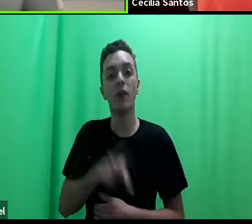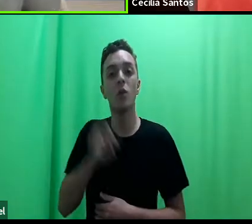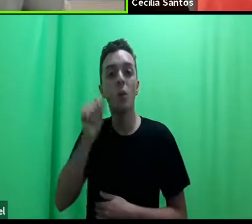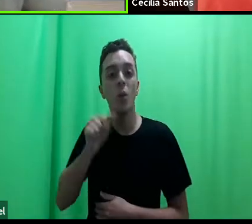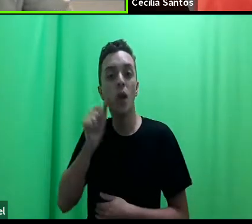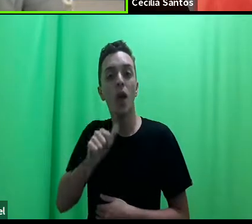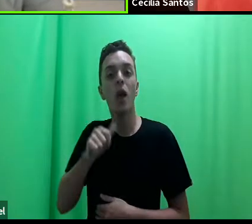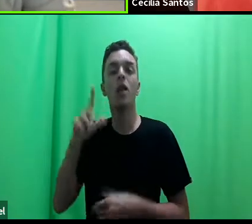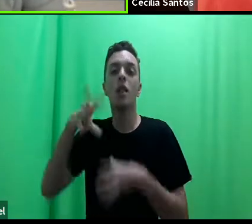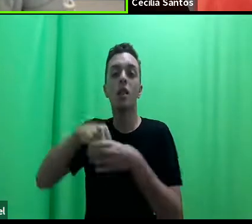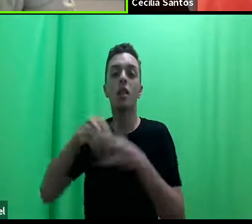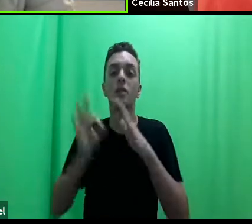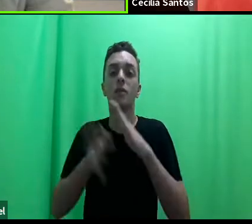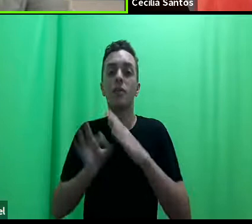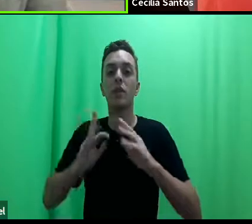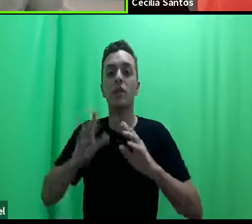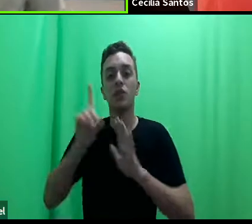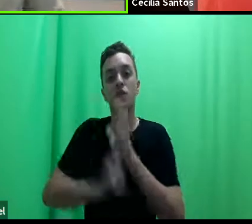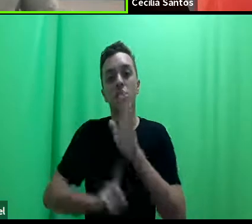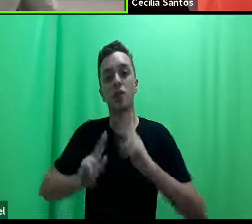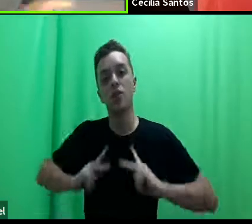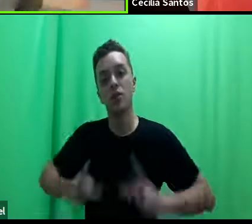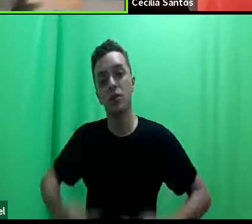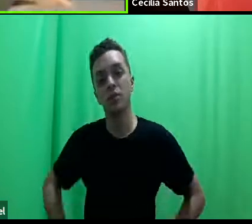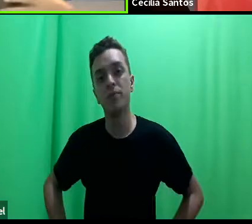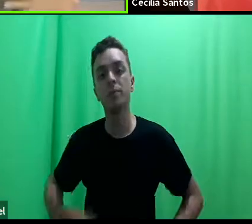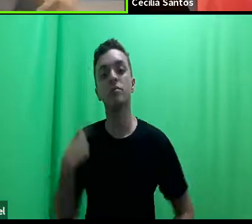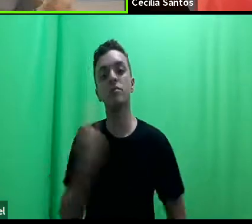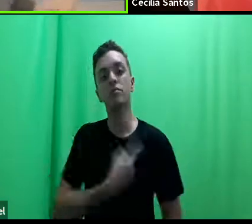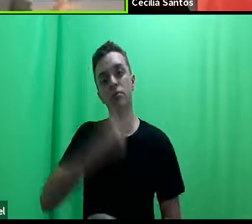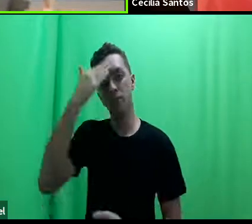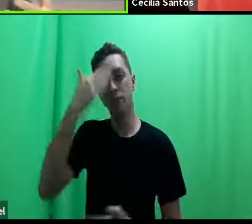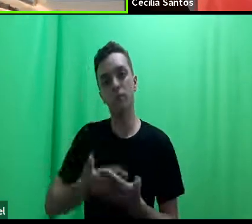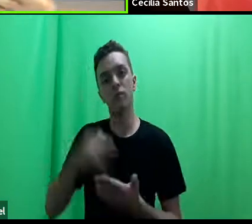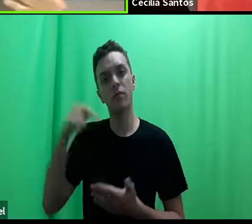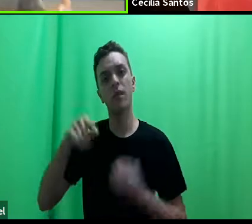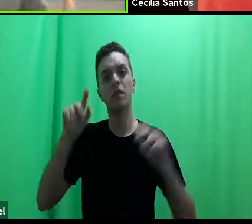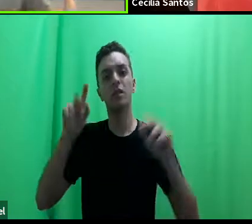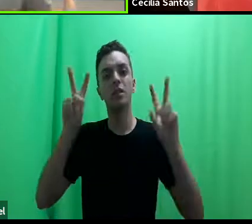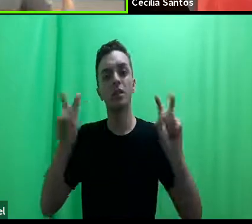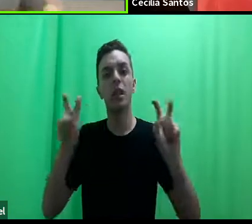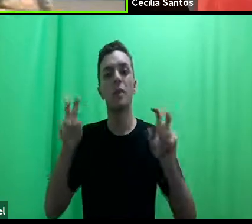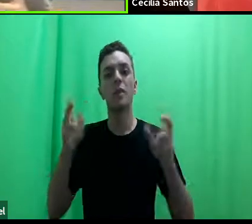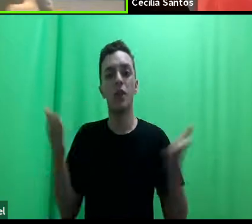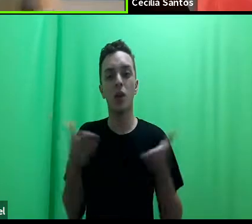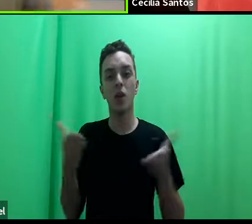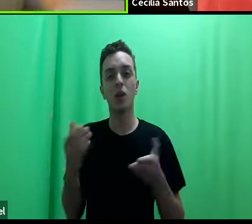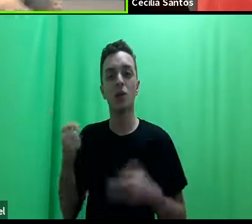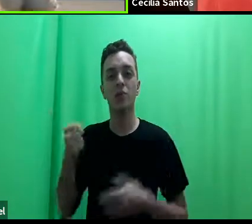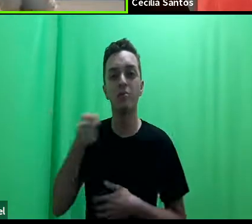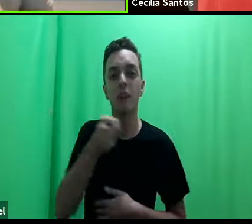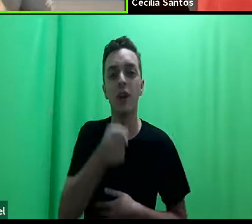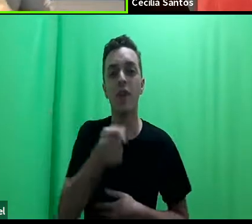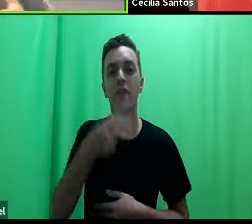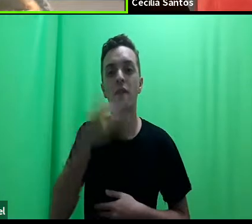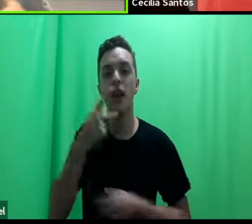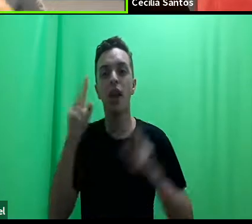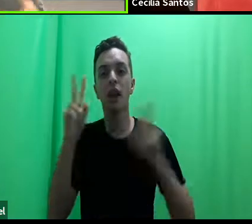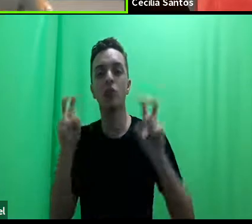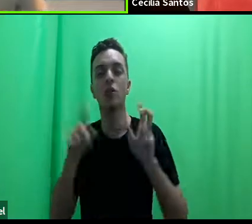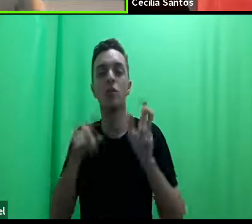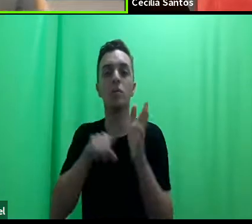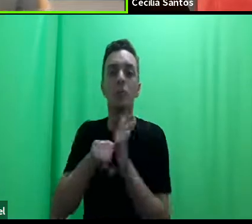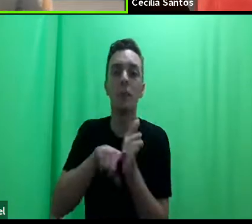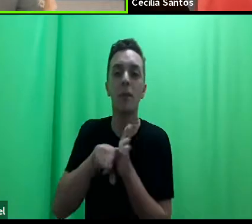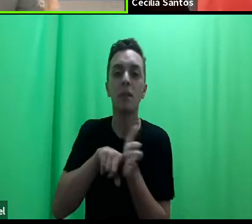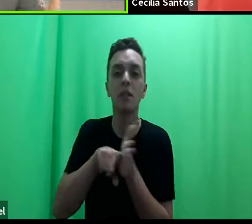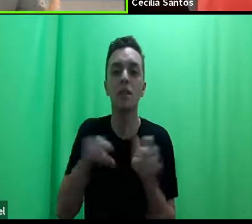clínicas de direitos humanos e nós acreditamos que esse tema que a senhora vai trazer hoje um pouquinho, pensar um pouco isso, suas pesquisas que